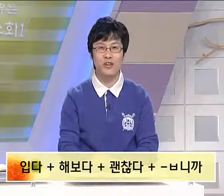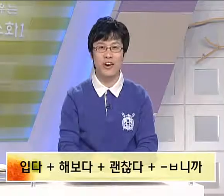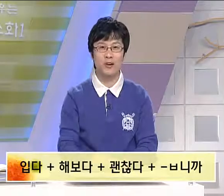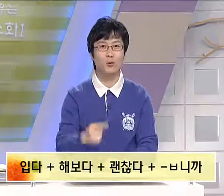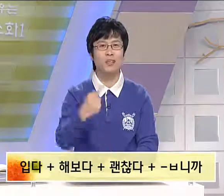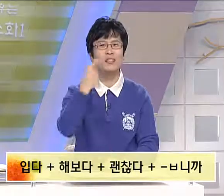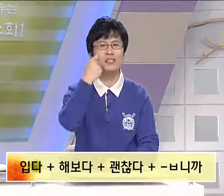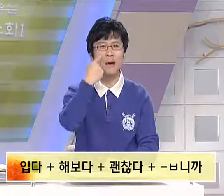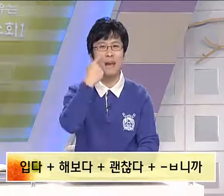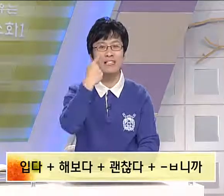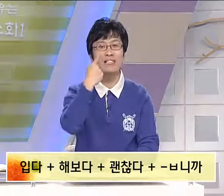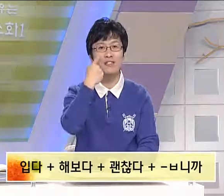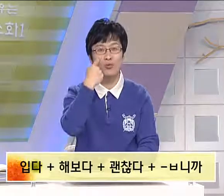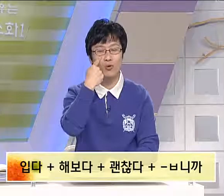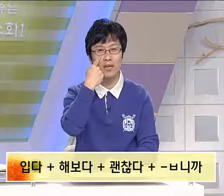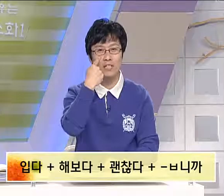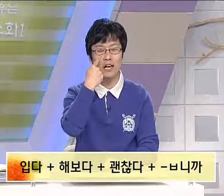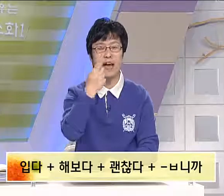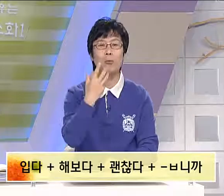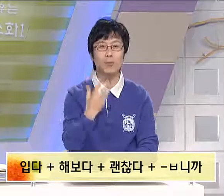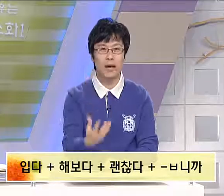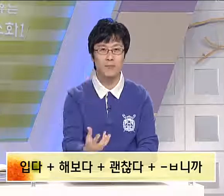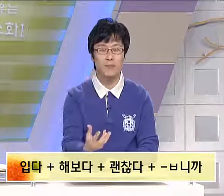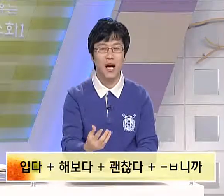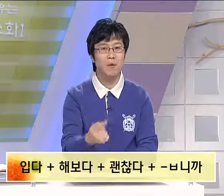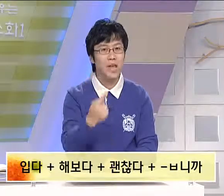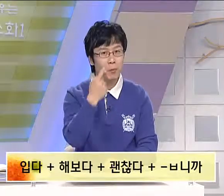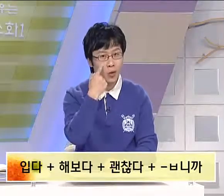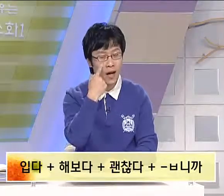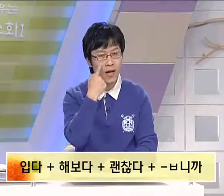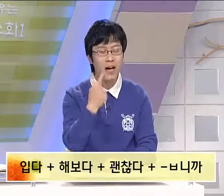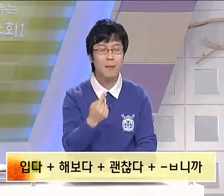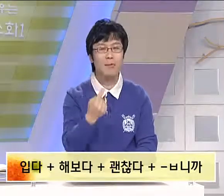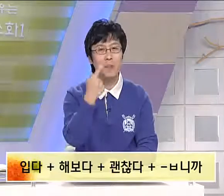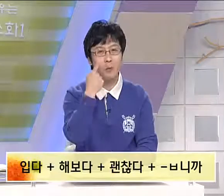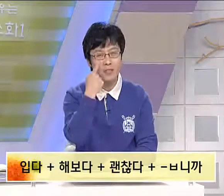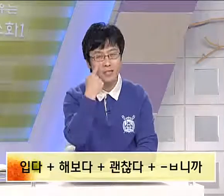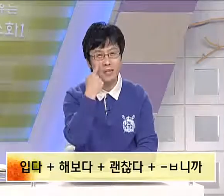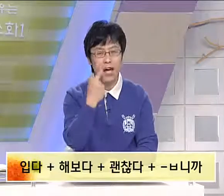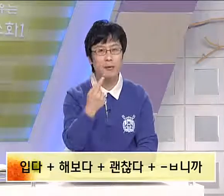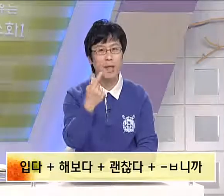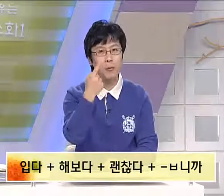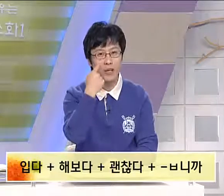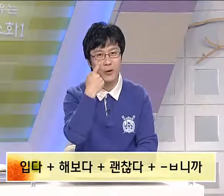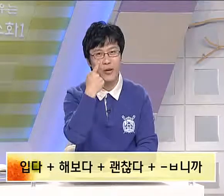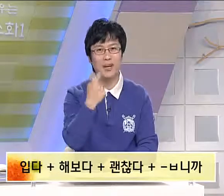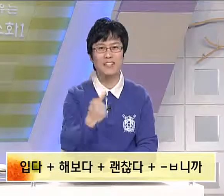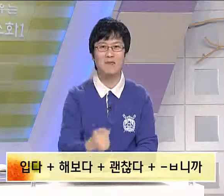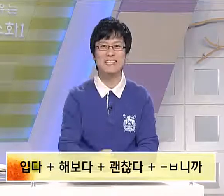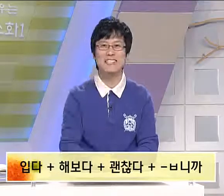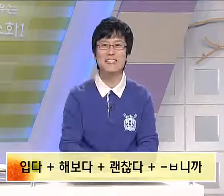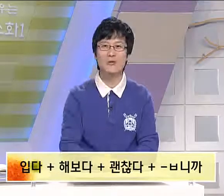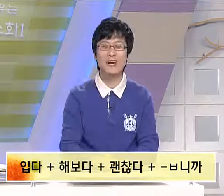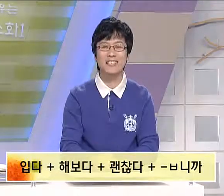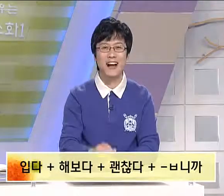거예요. 농인들이 참 많이 쓰는 수화입니다. 해보다. 한번 해볼까? 한번 해보지? 한번 해보세요. 라고 할 때 많이 쓰는 수화니까